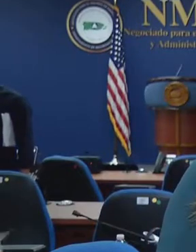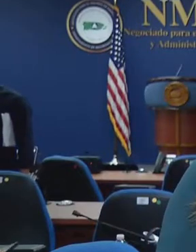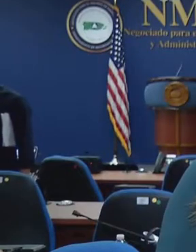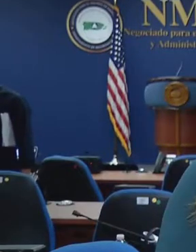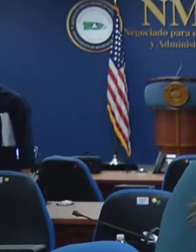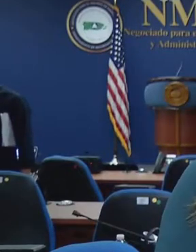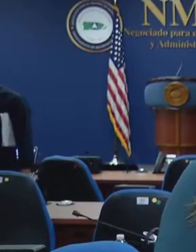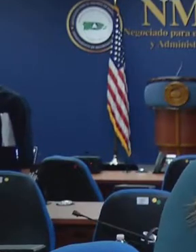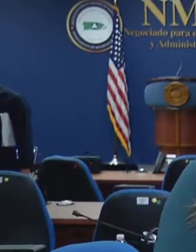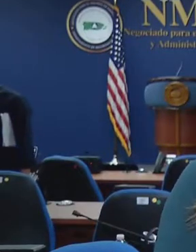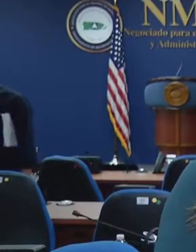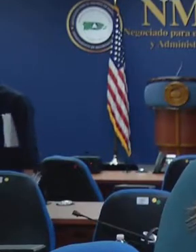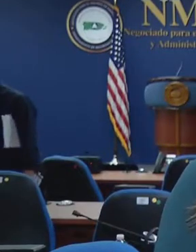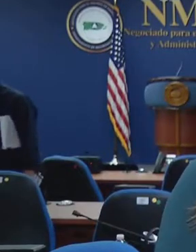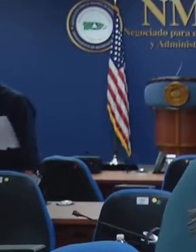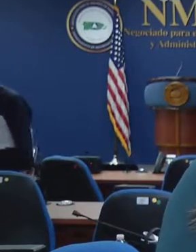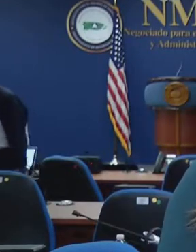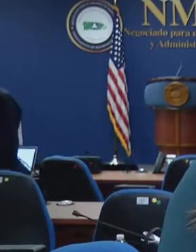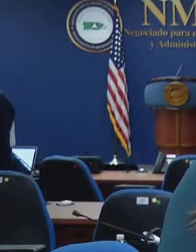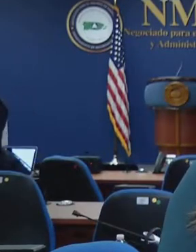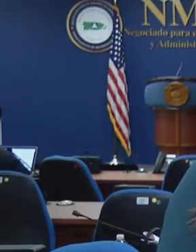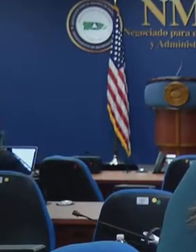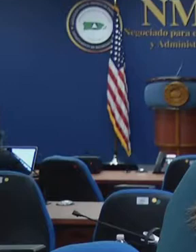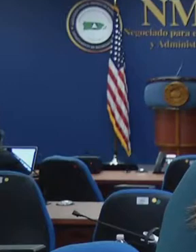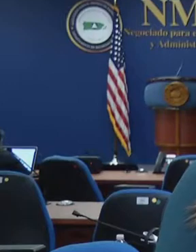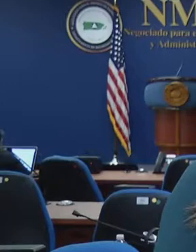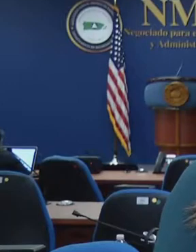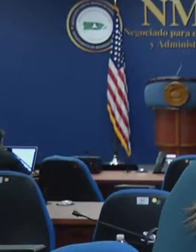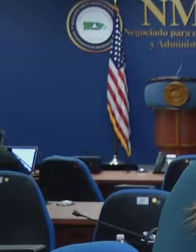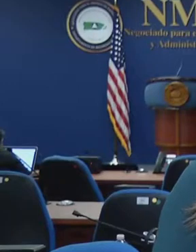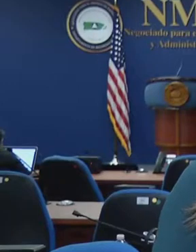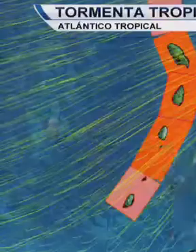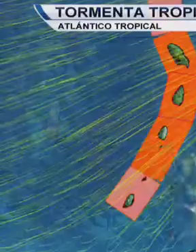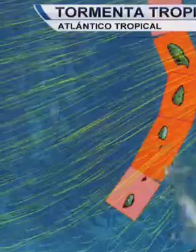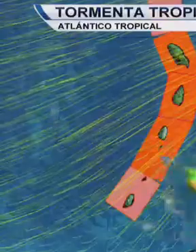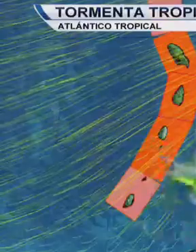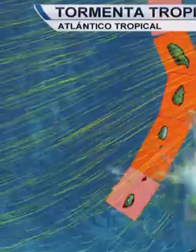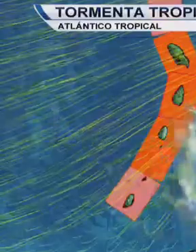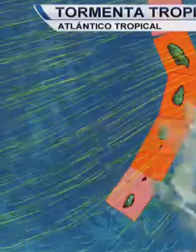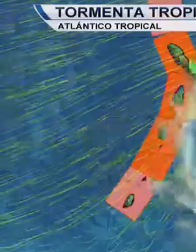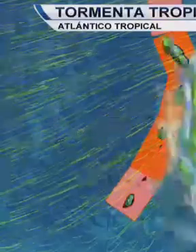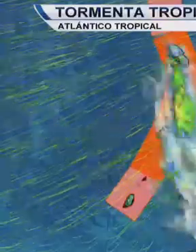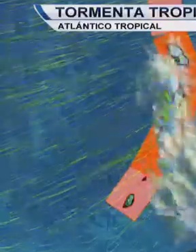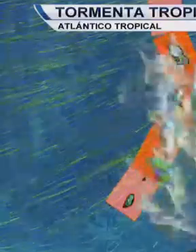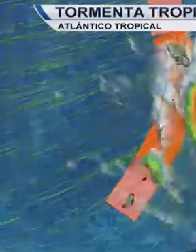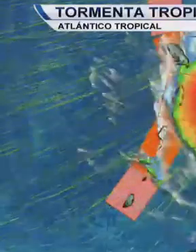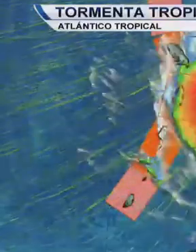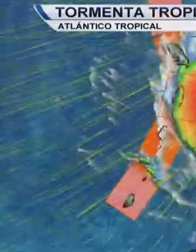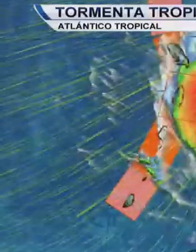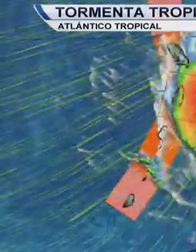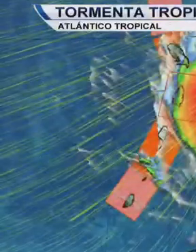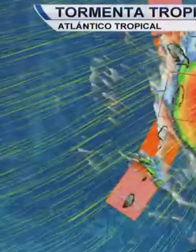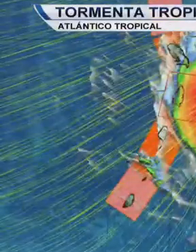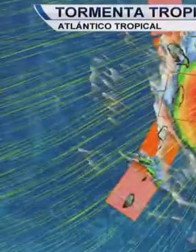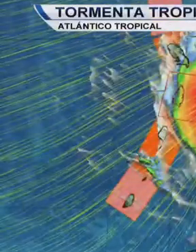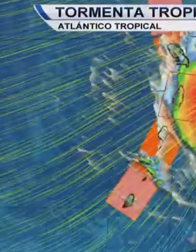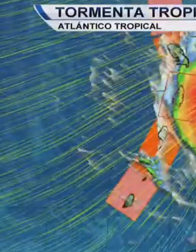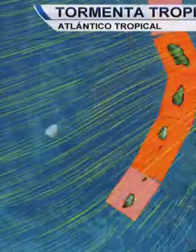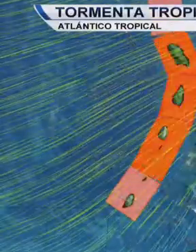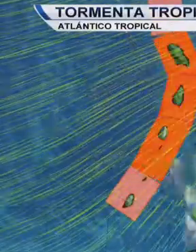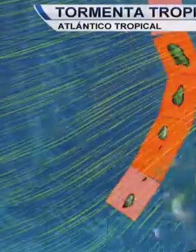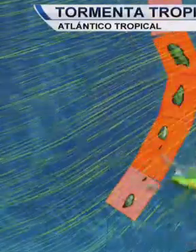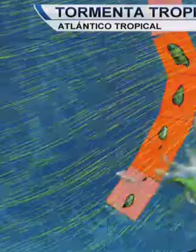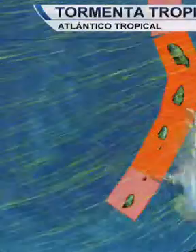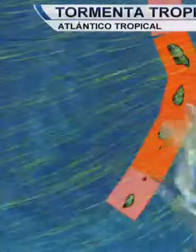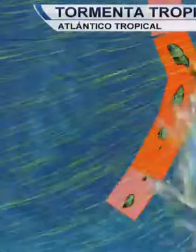contingencia para dar una mejor respuesta en caso de otra emergencia. El paso cercano de la tormenta Dorian por la